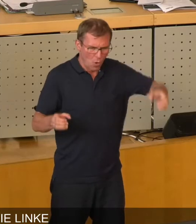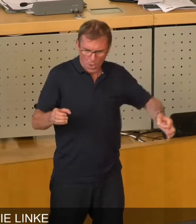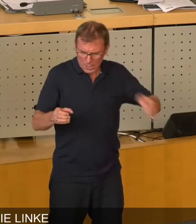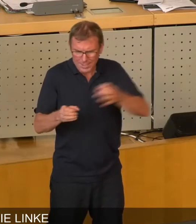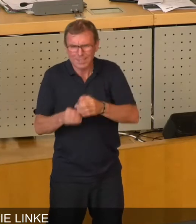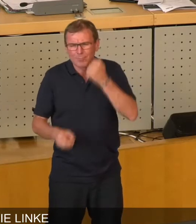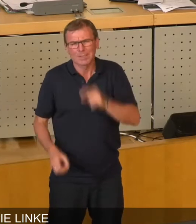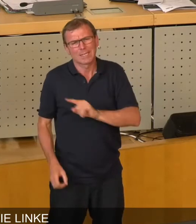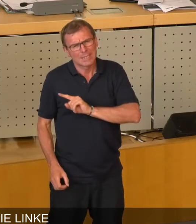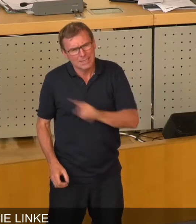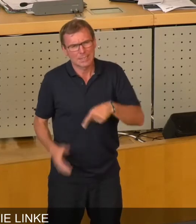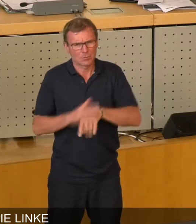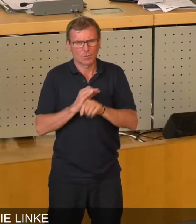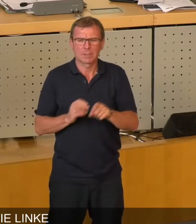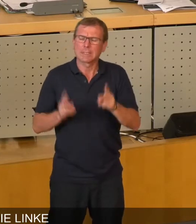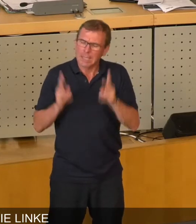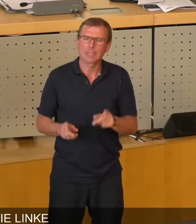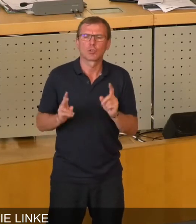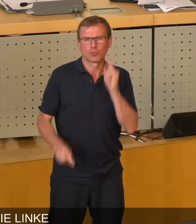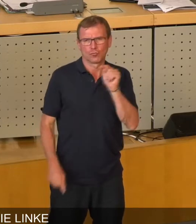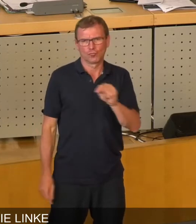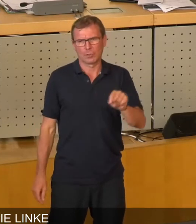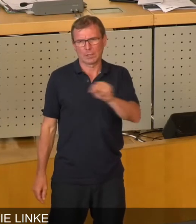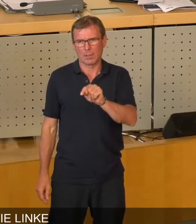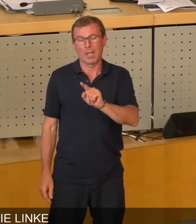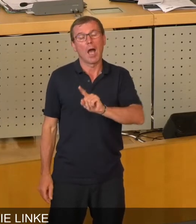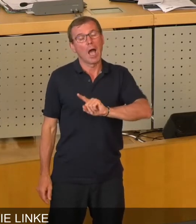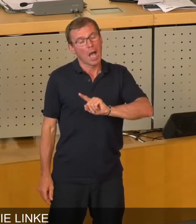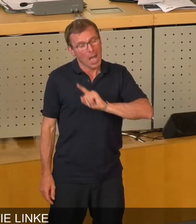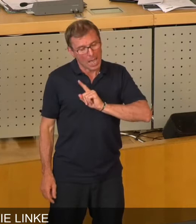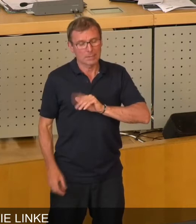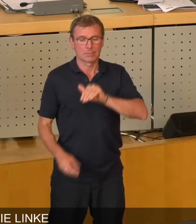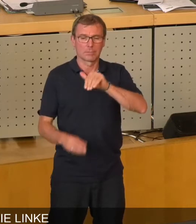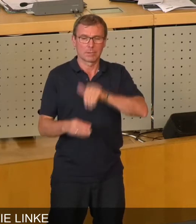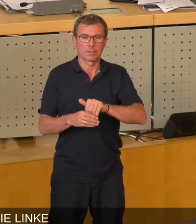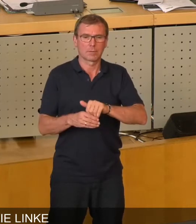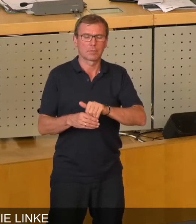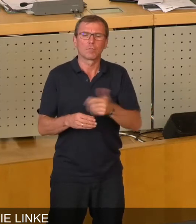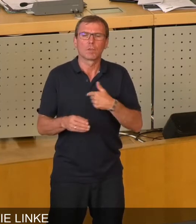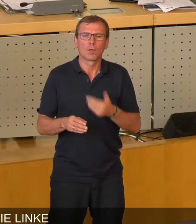durchzuführen, genau diese Rechte des Stadtrates doch faktisch und inhaltlich untergraben.